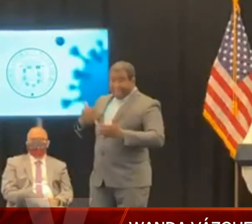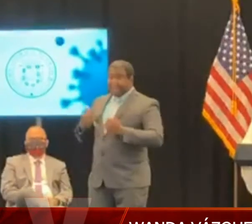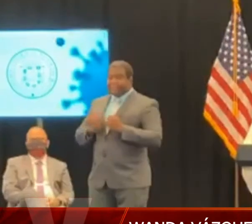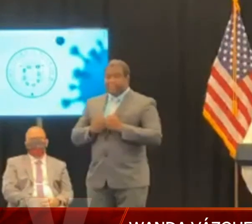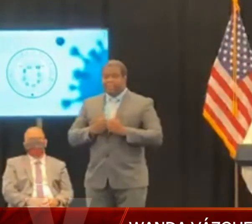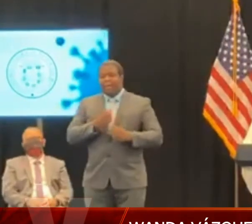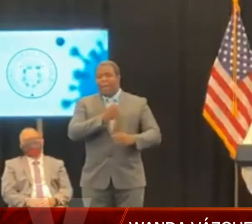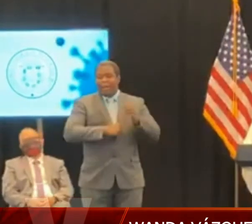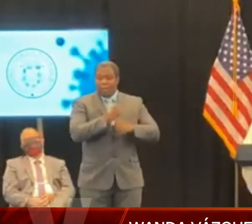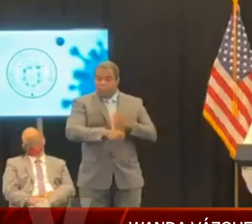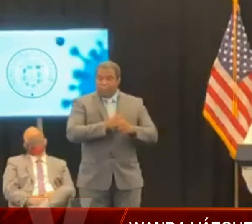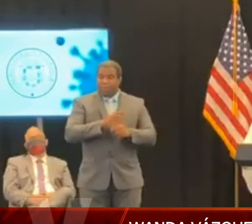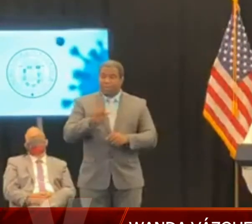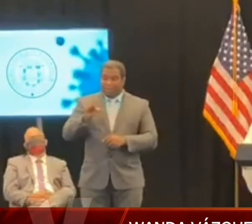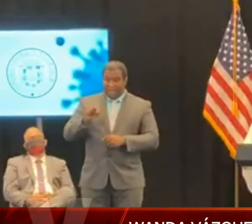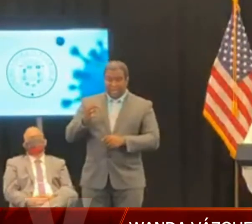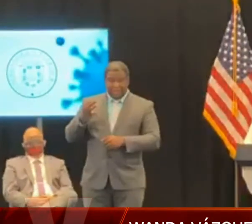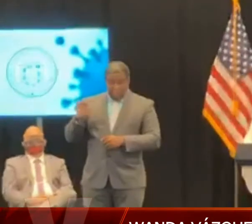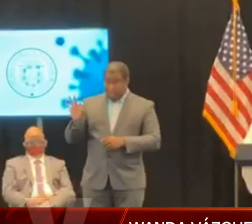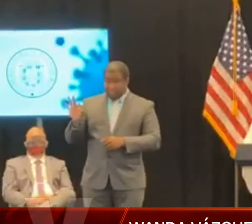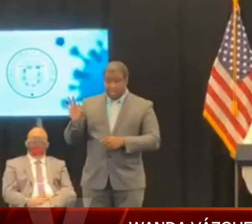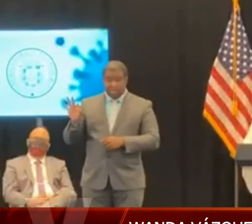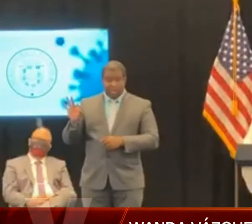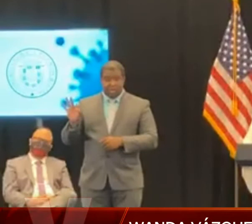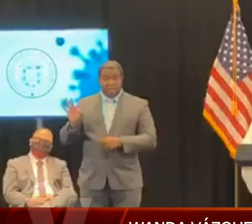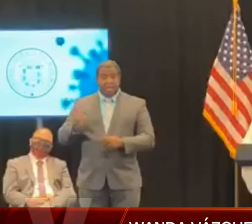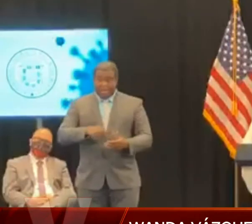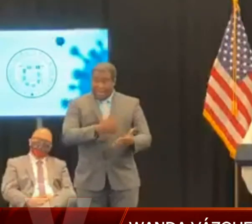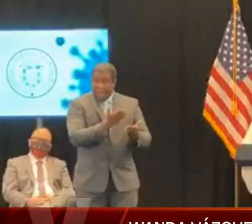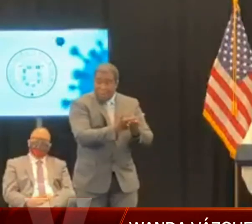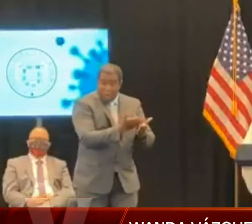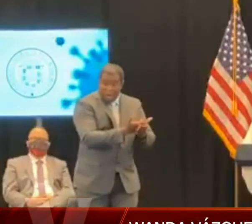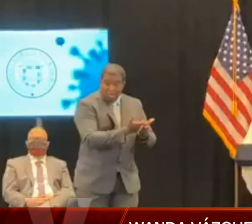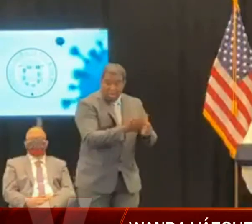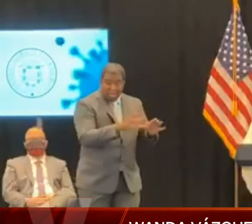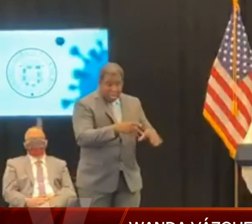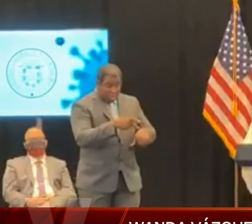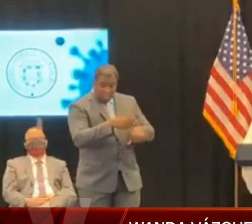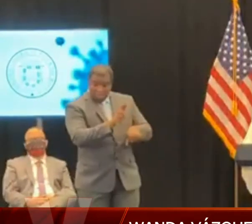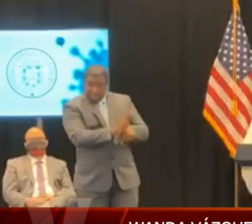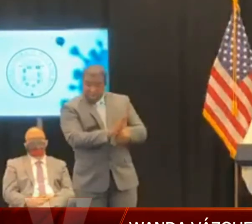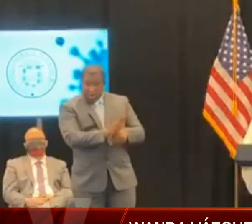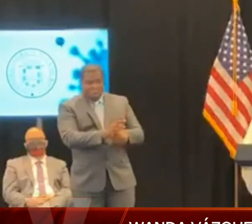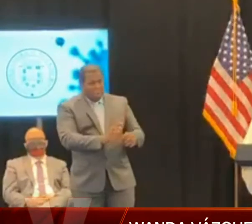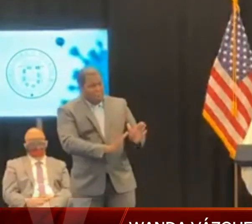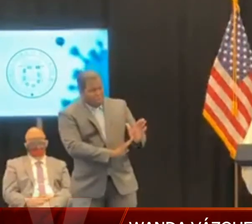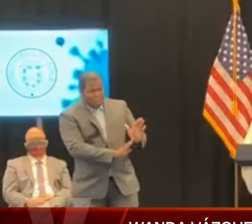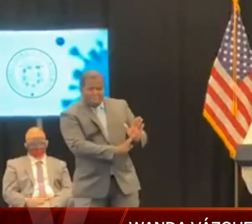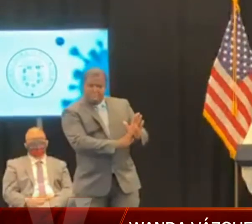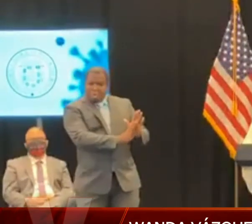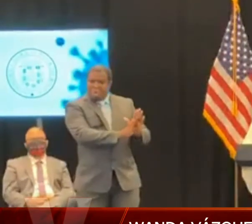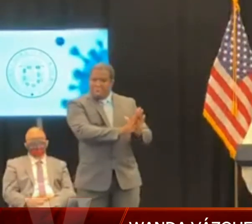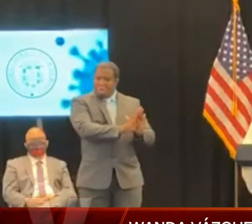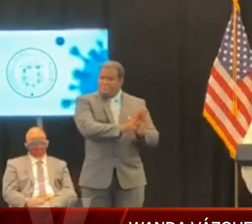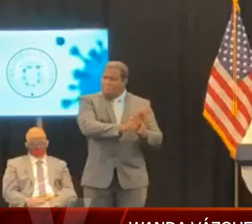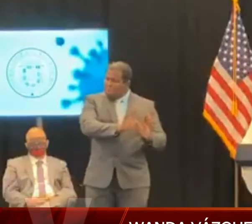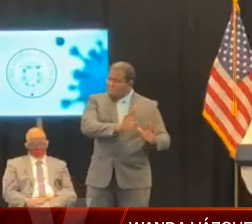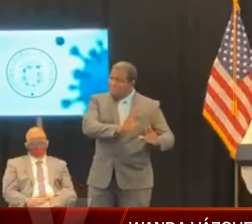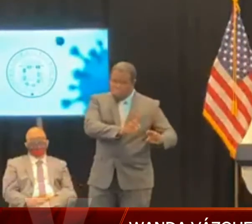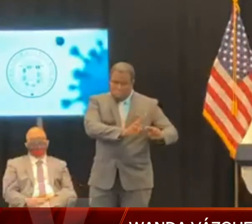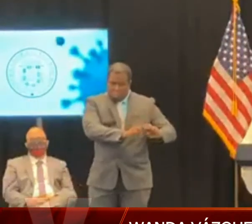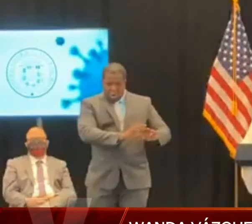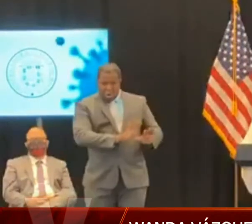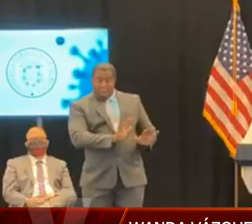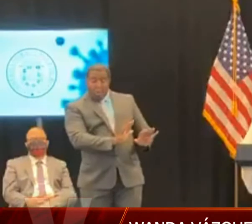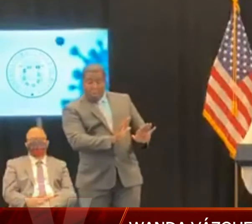hemos sido impactados de una manera terrible. Y también tenemos que mantener un balance, porque son